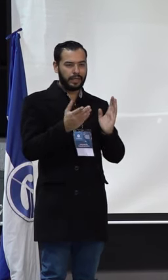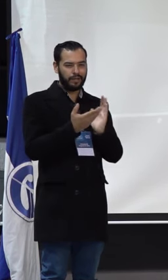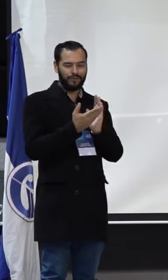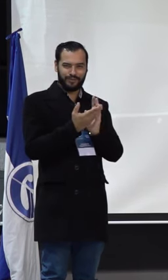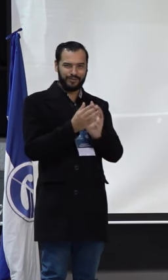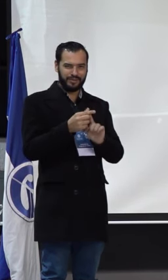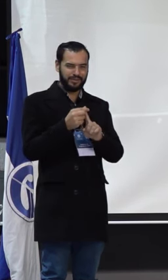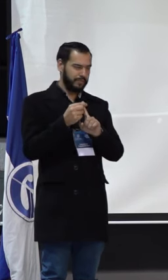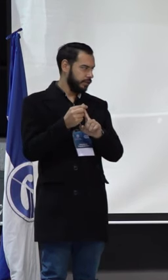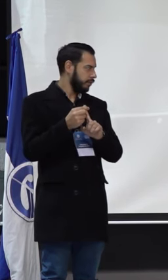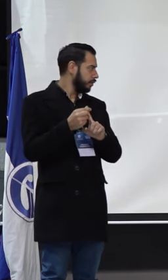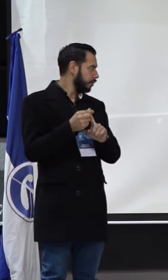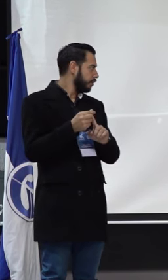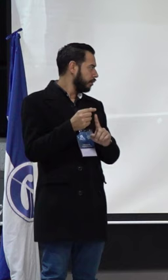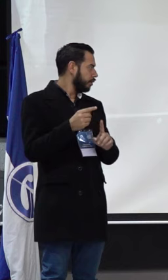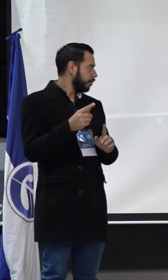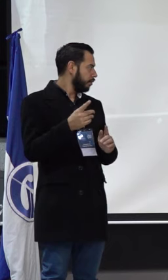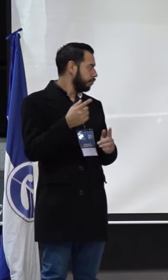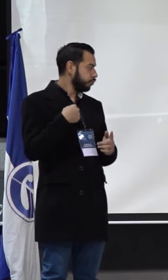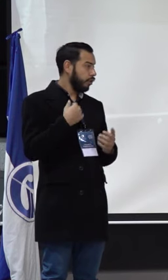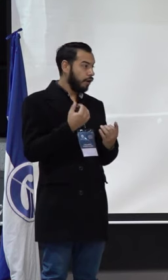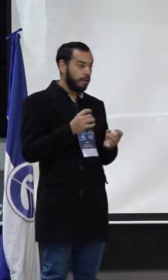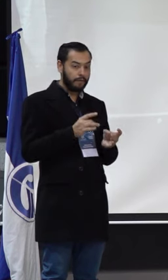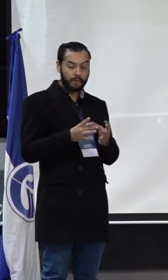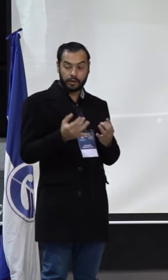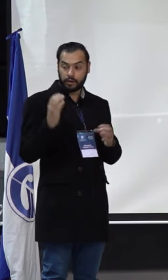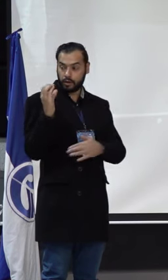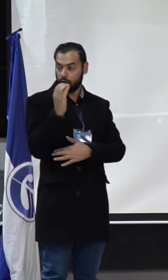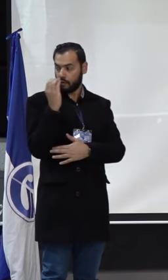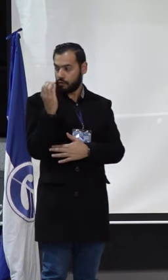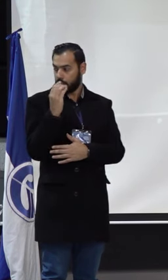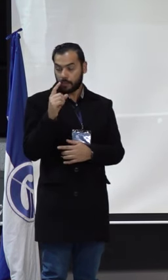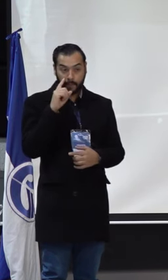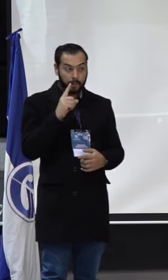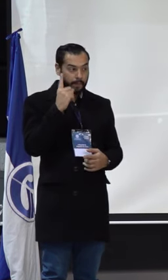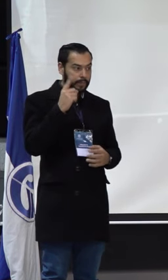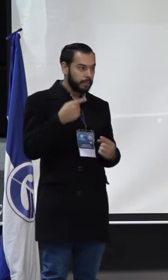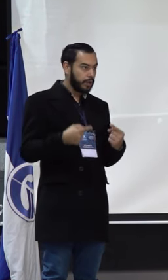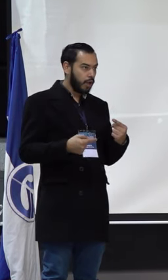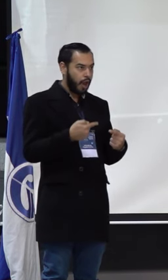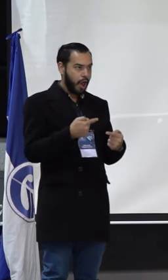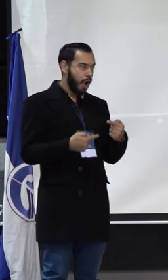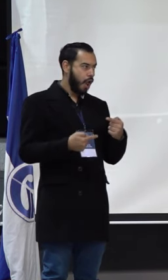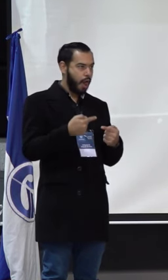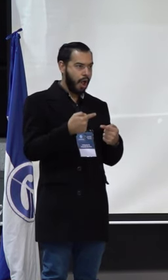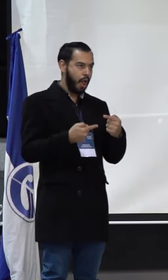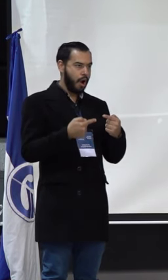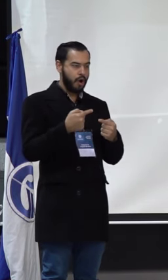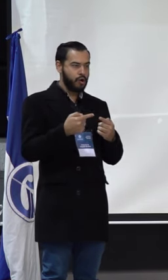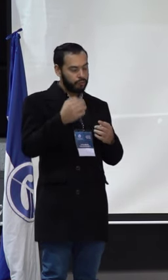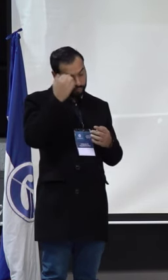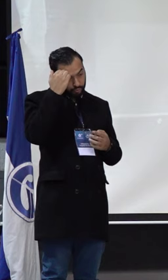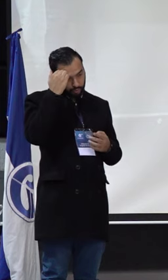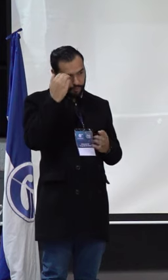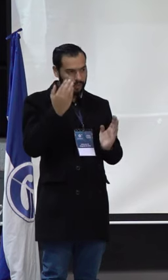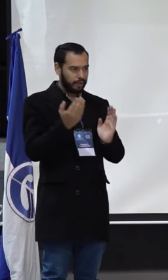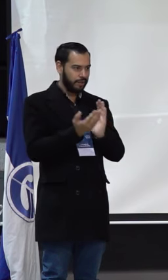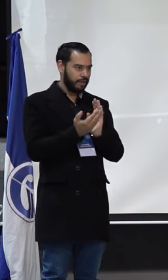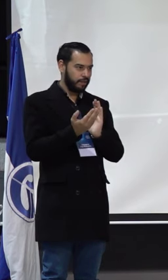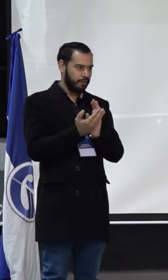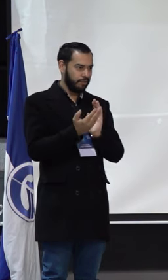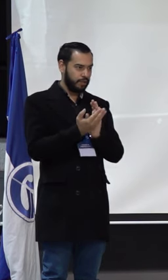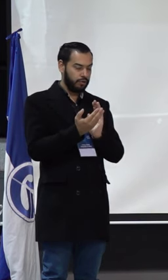especial, a la fecha en Colombia no se haya realizado el primer concurso docente para docentes educadores